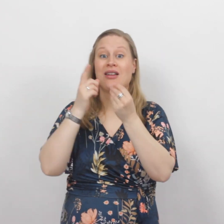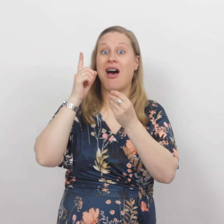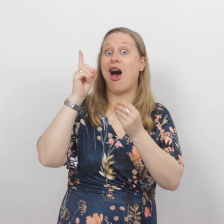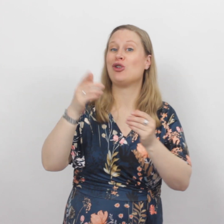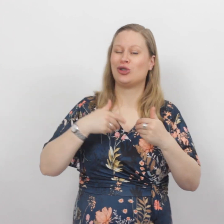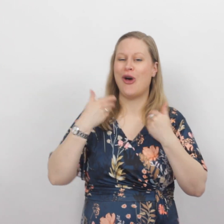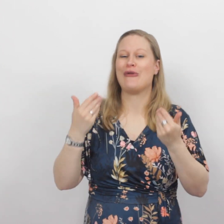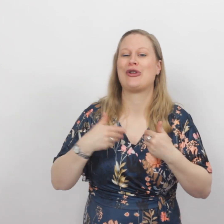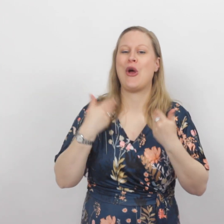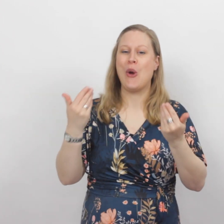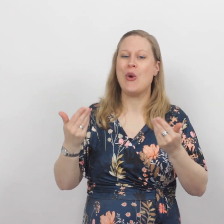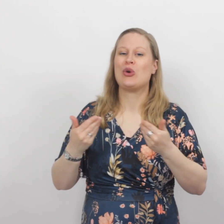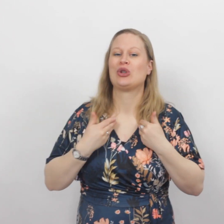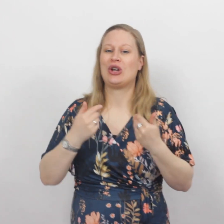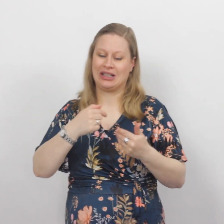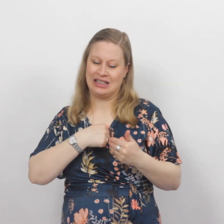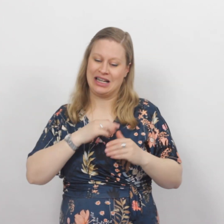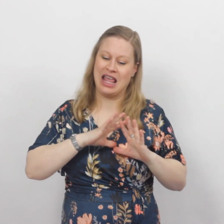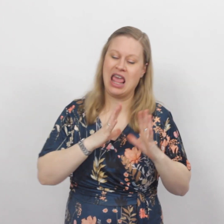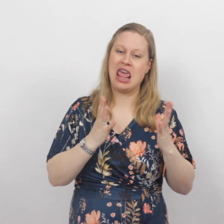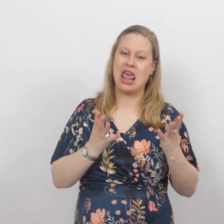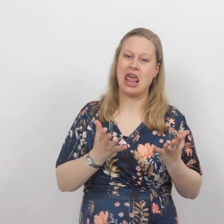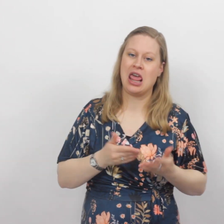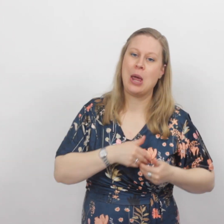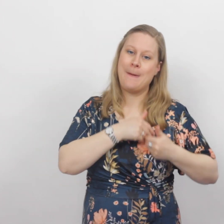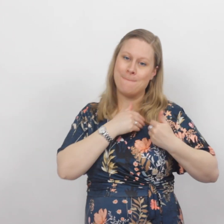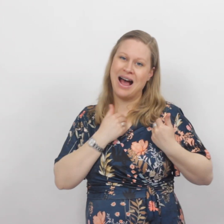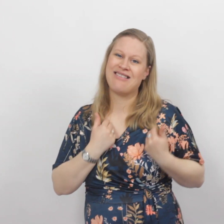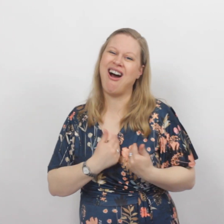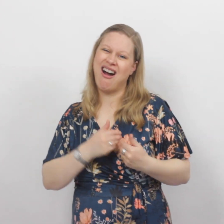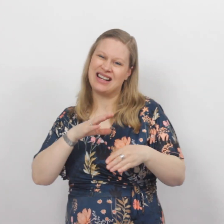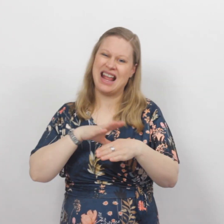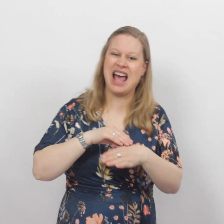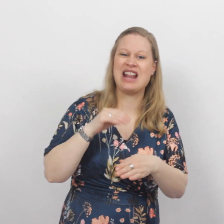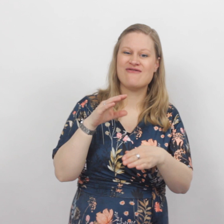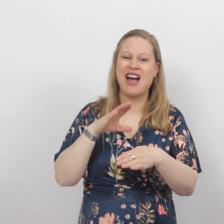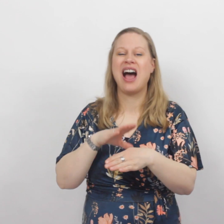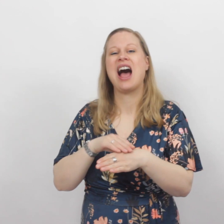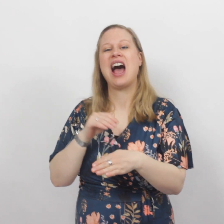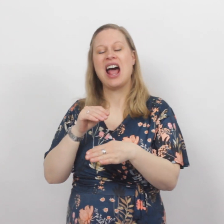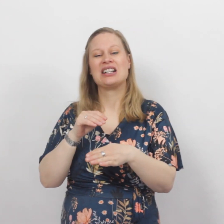Als de vreugde die heel mijn hart ervaart